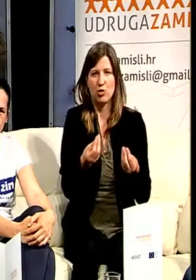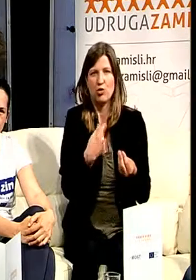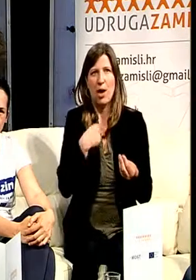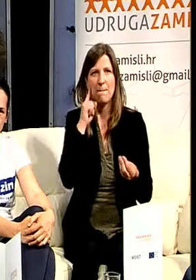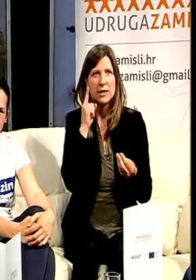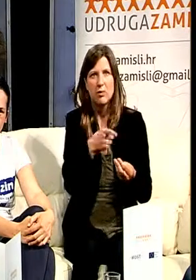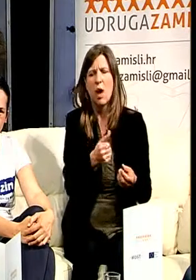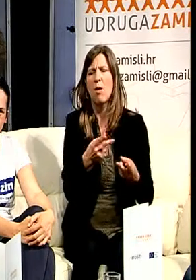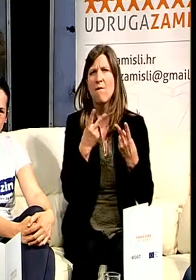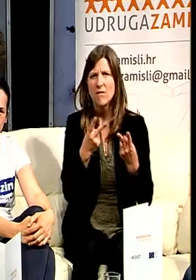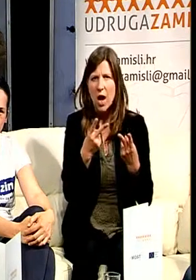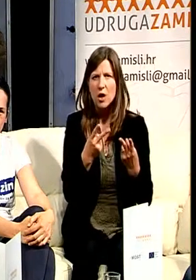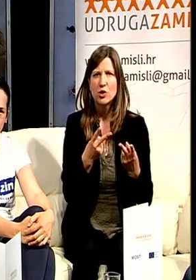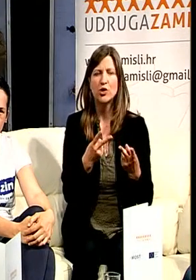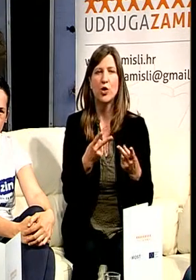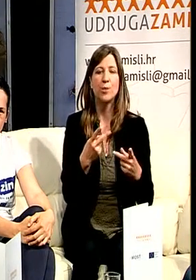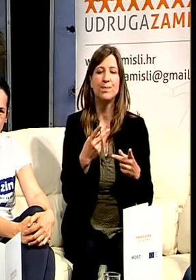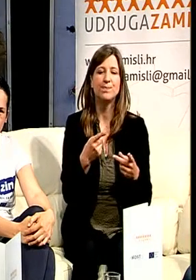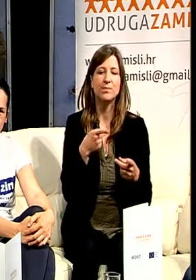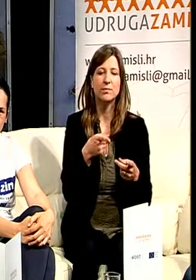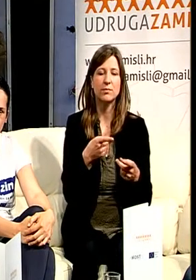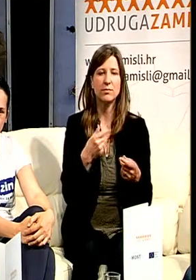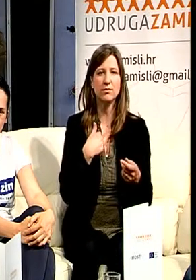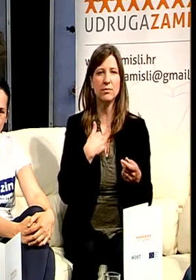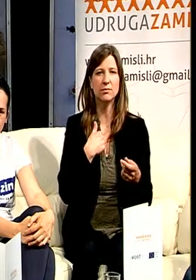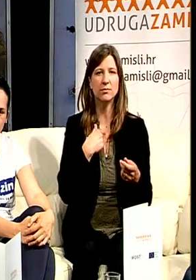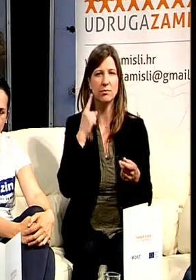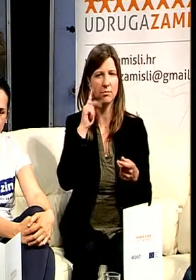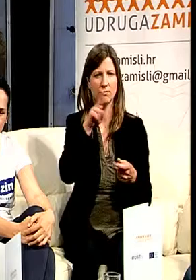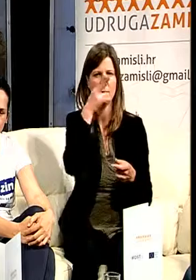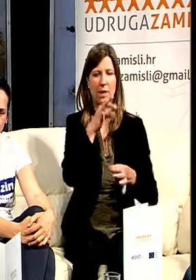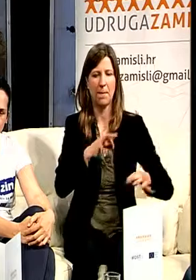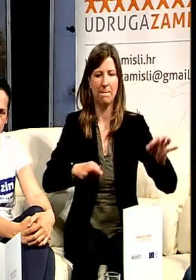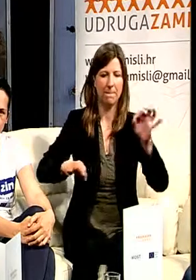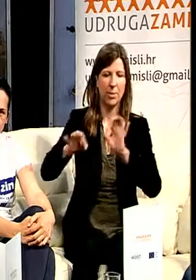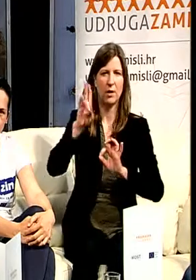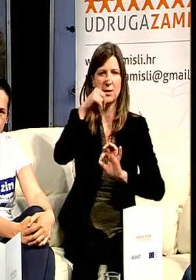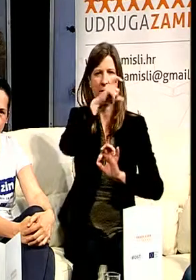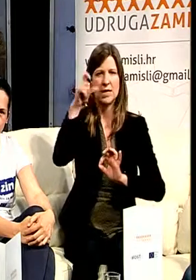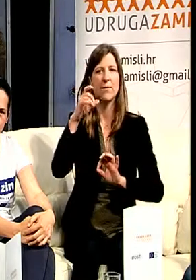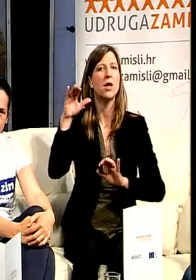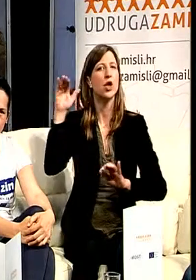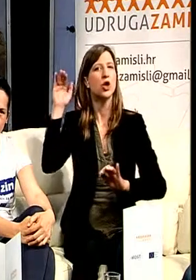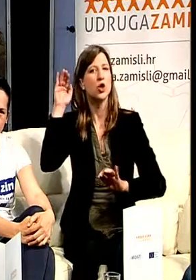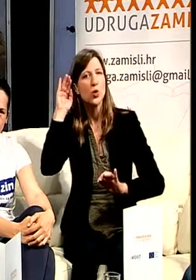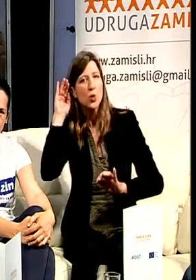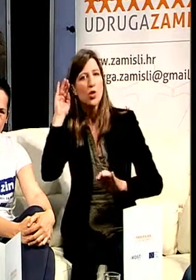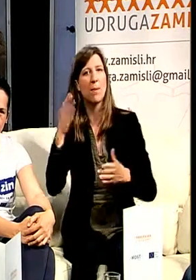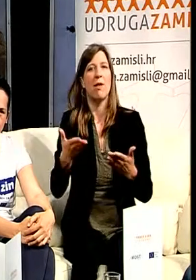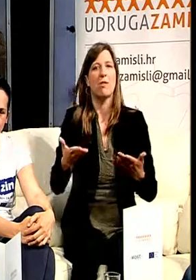ležerna, je, slušam dakle vidim projekt koji isto ide dosta dugo,